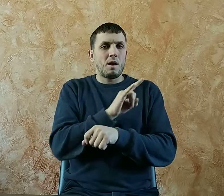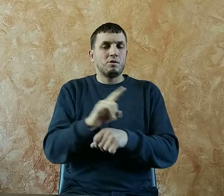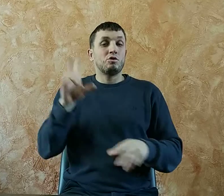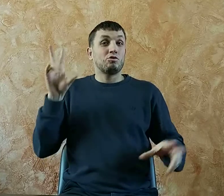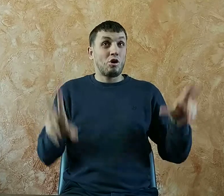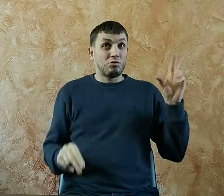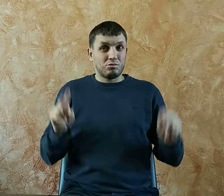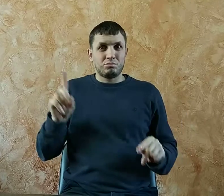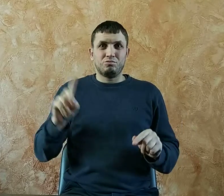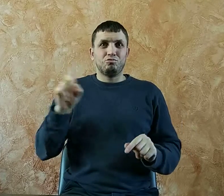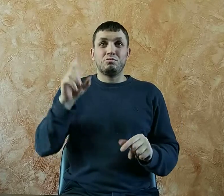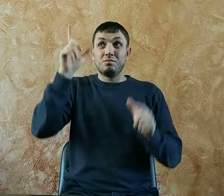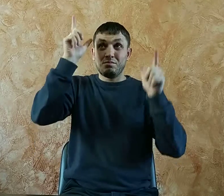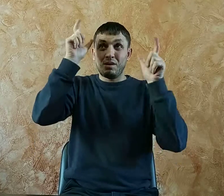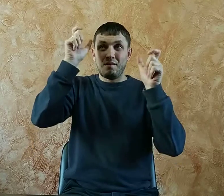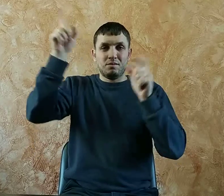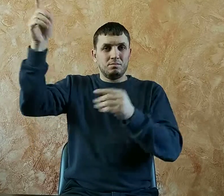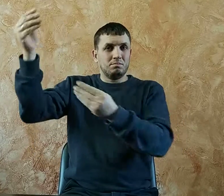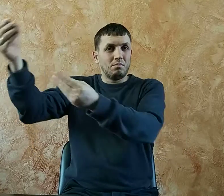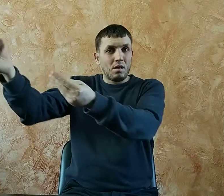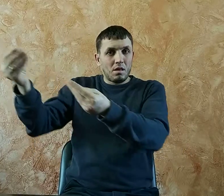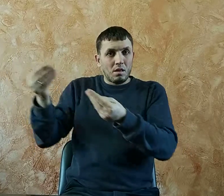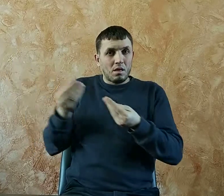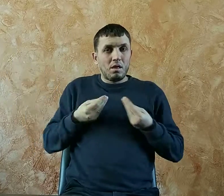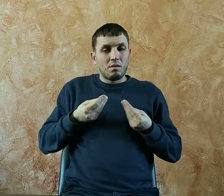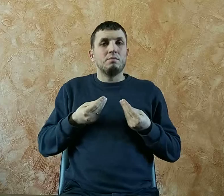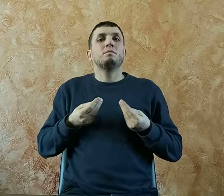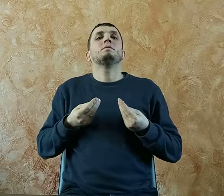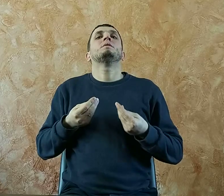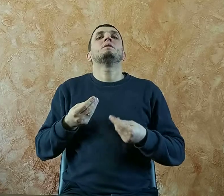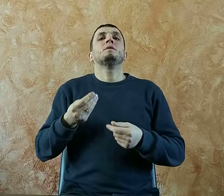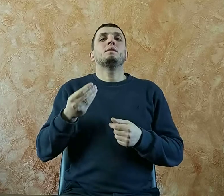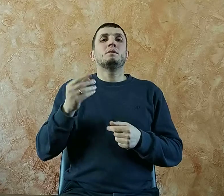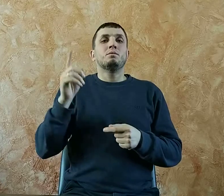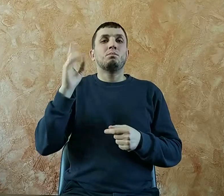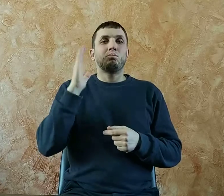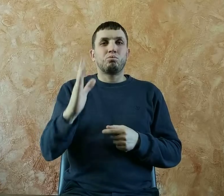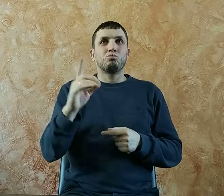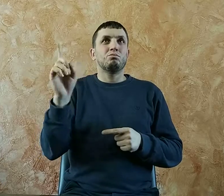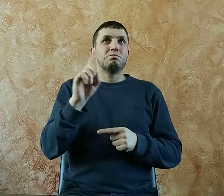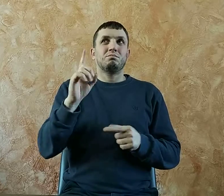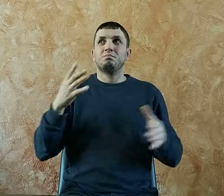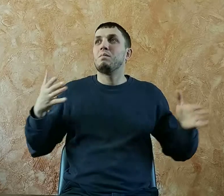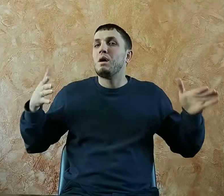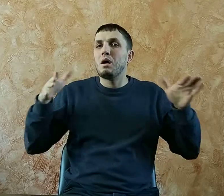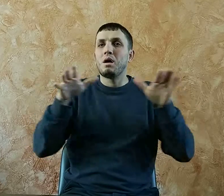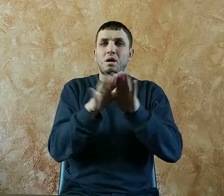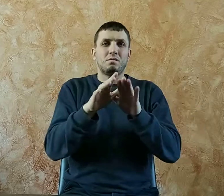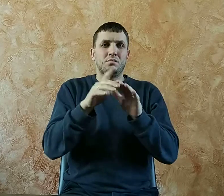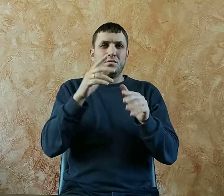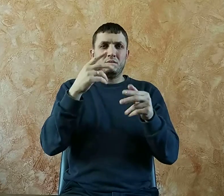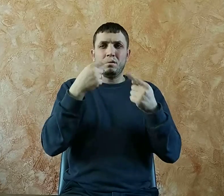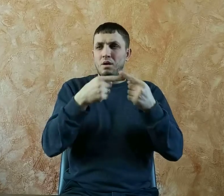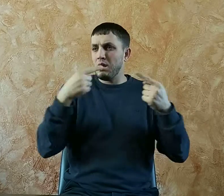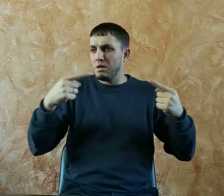предложенное дьяволом будет дополнительным благословением ко всему, чем они уже наслаждались,